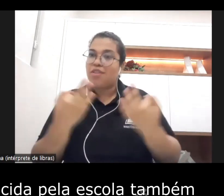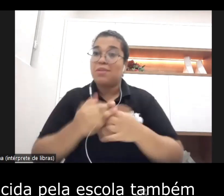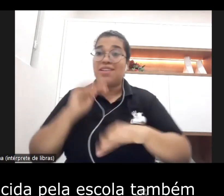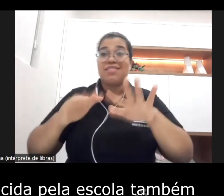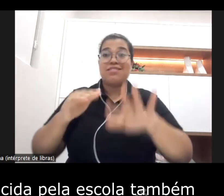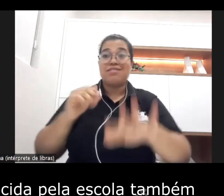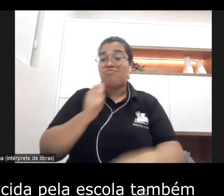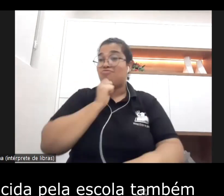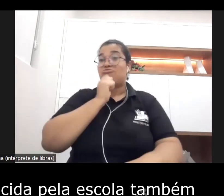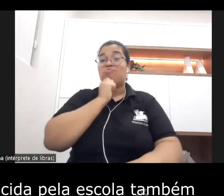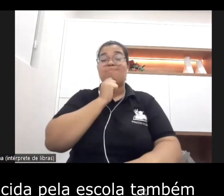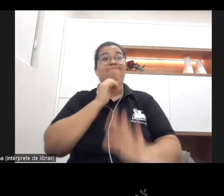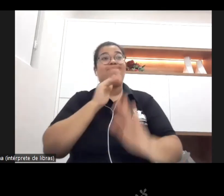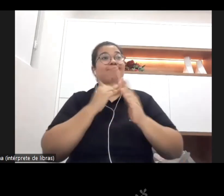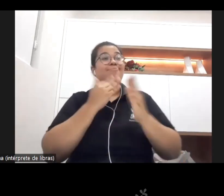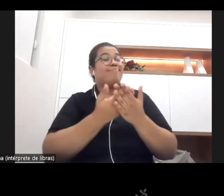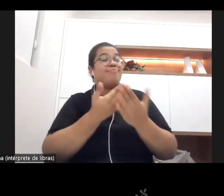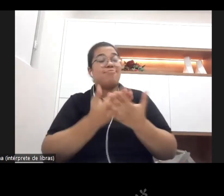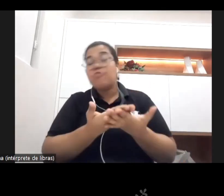escola também tá